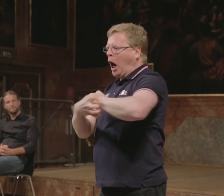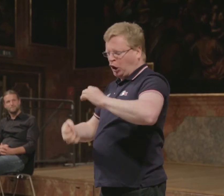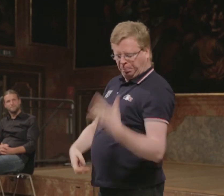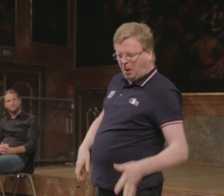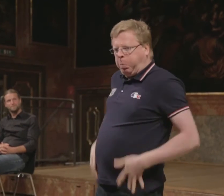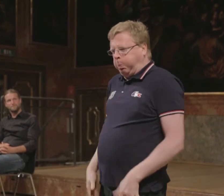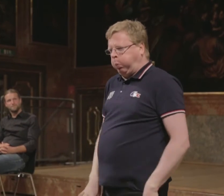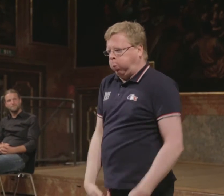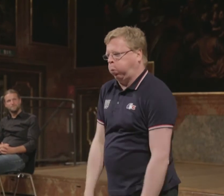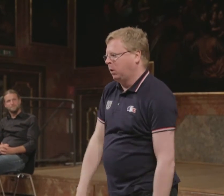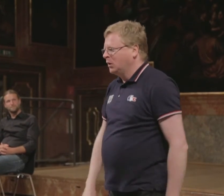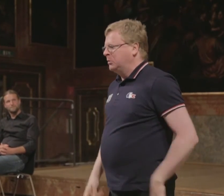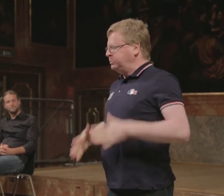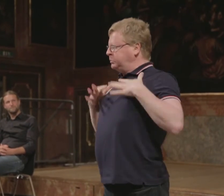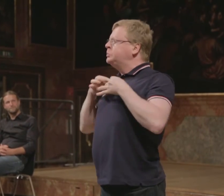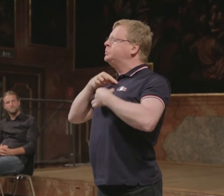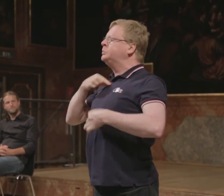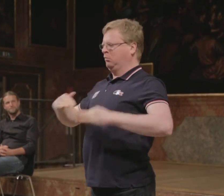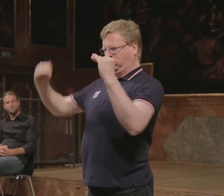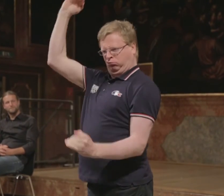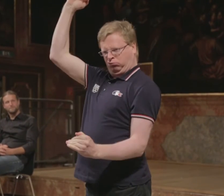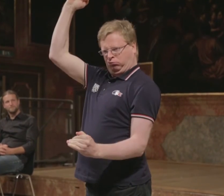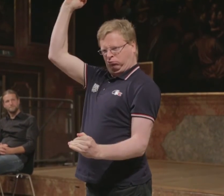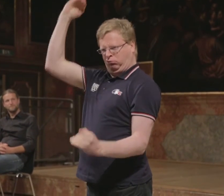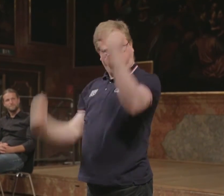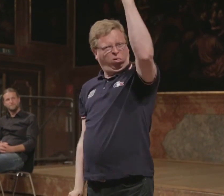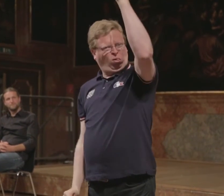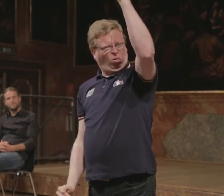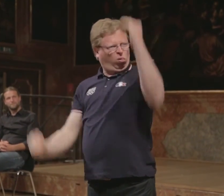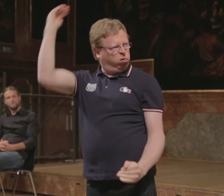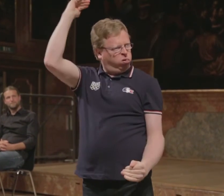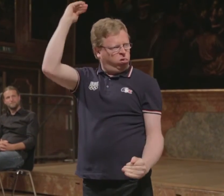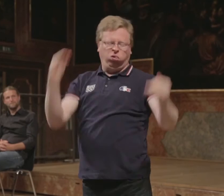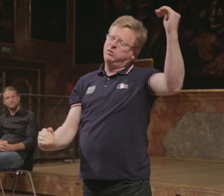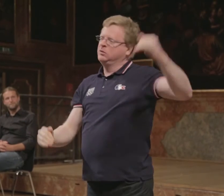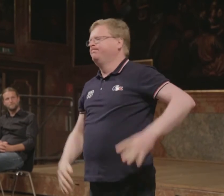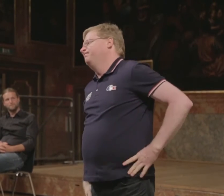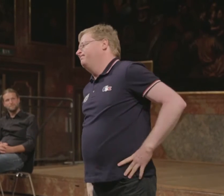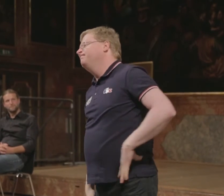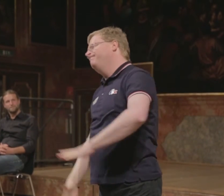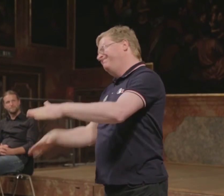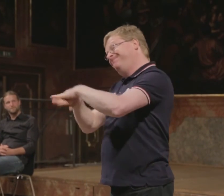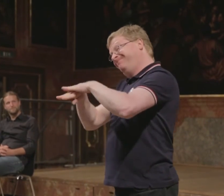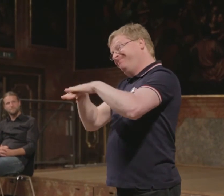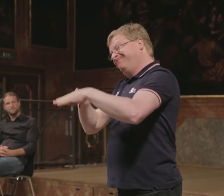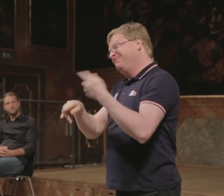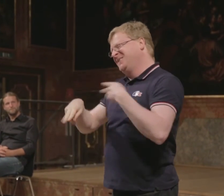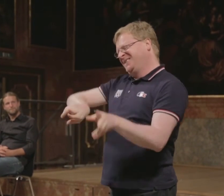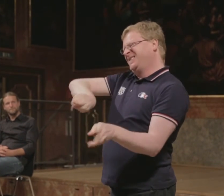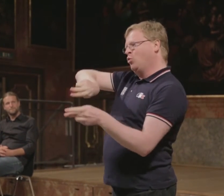wir definieren uns mit den Kleidern. Kleider machen Leute und Kleider bewerten auch Leute. Wenn einer etwas nicht Schönes anhat, ist er minder